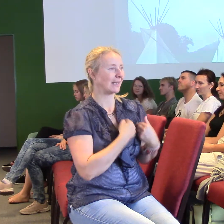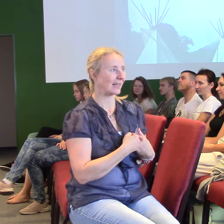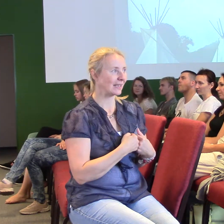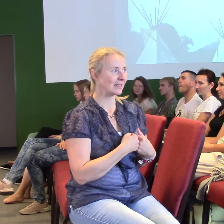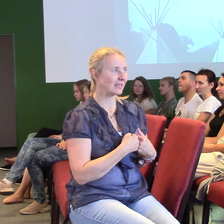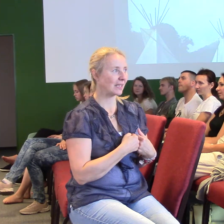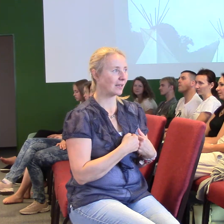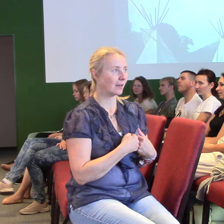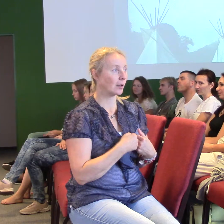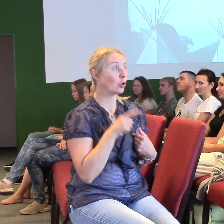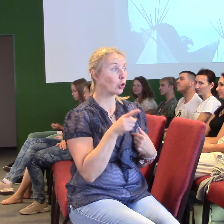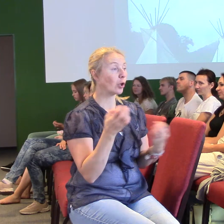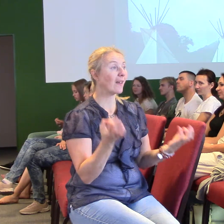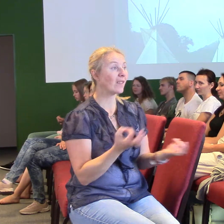Ta věc bylo Boží slovo.